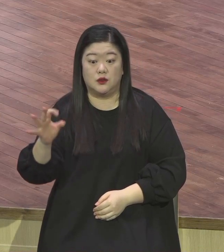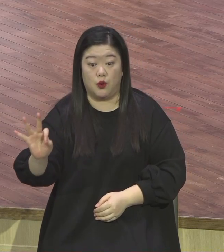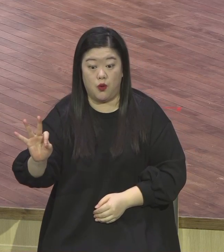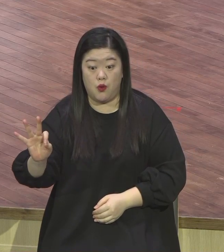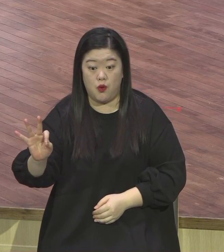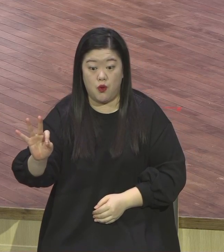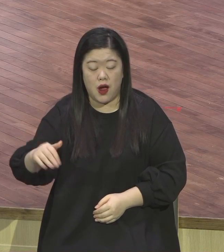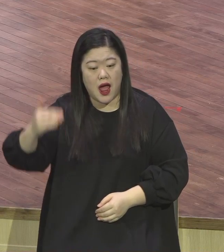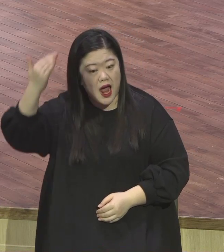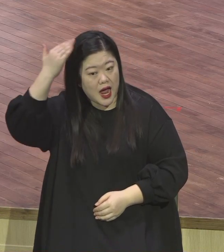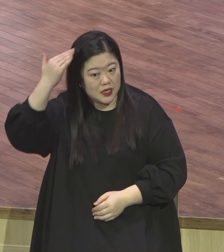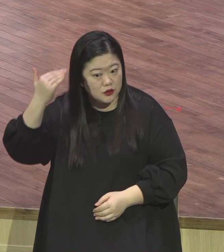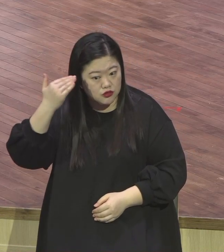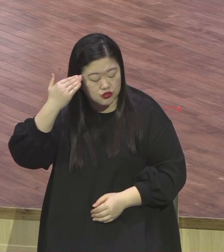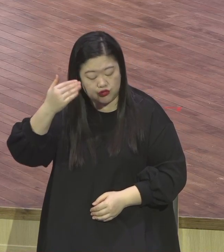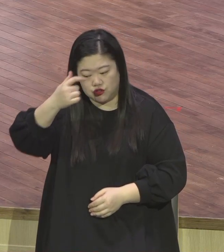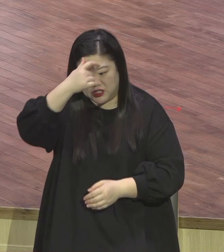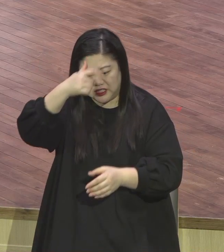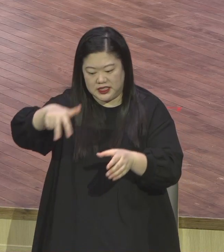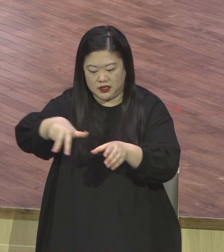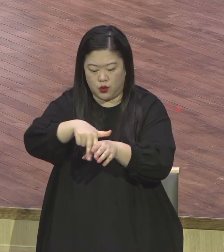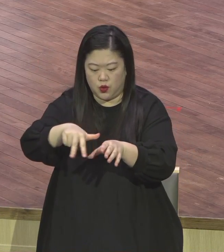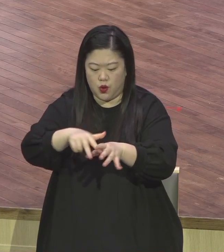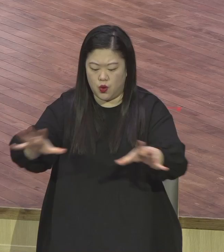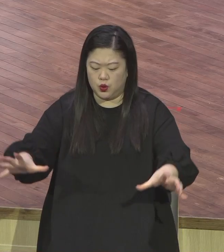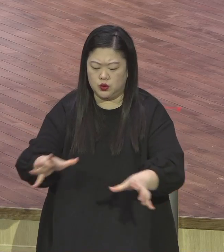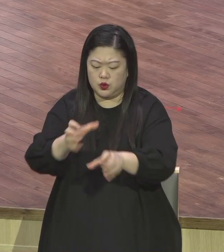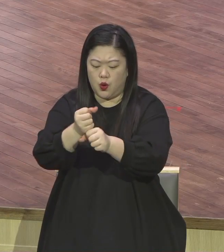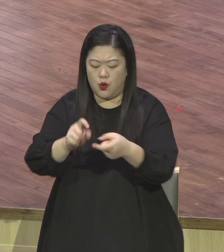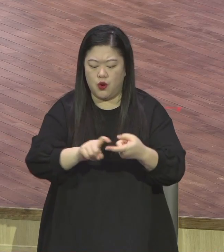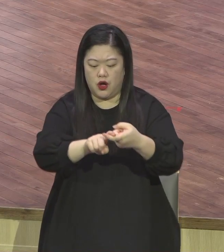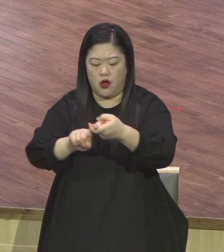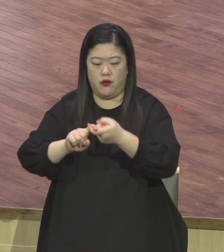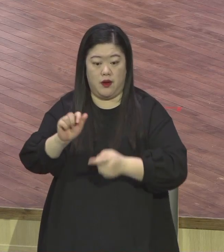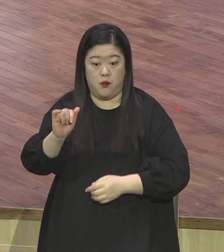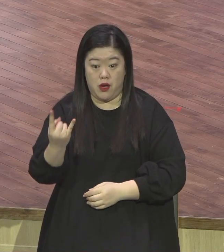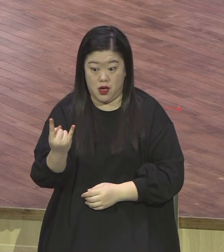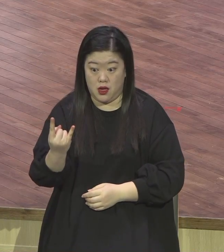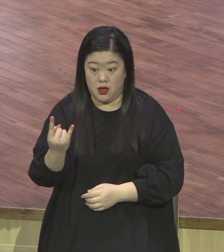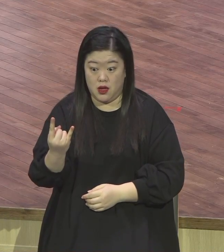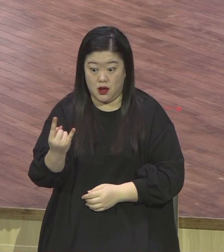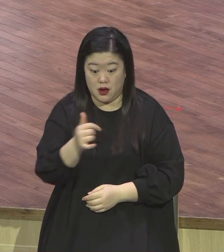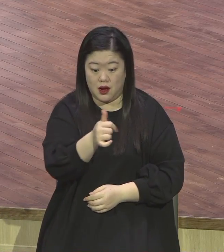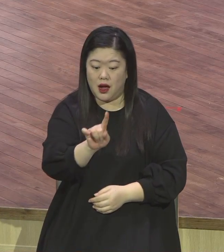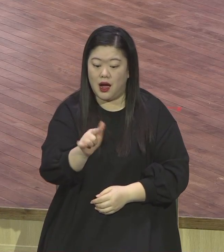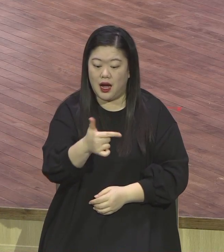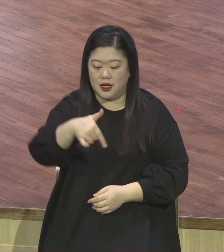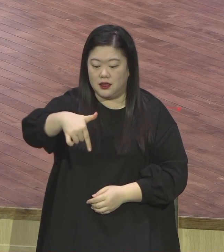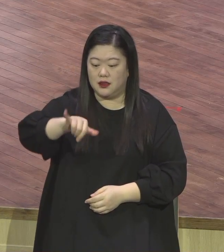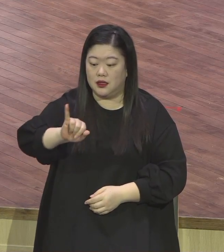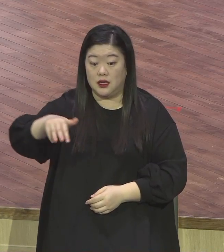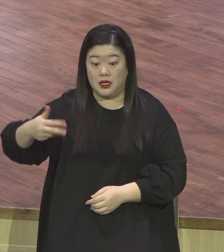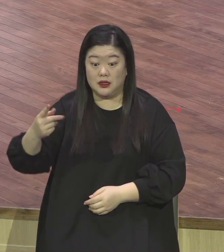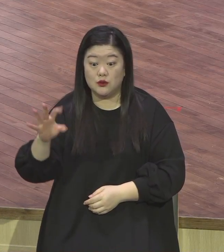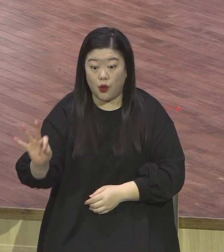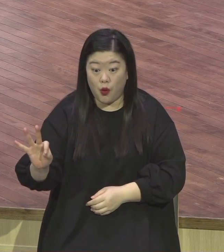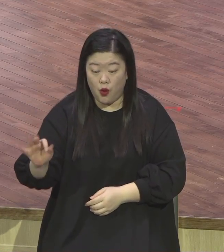소속인데 제가 그 부회장까지 했잖아요. 이 소속인데 이 한기총이 너무 싸우니까 나가